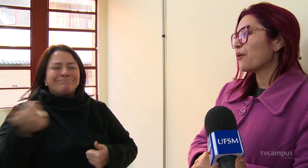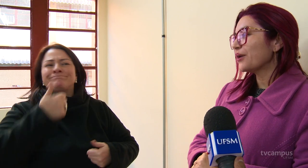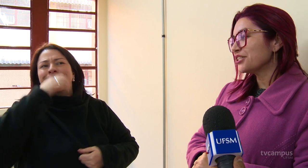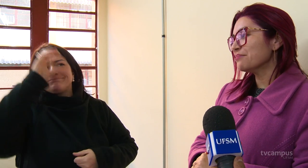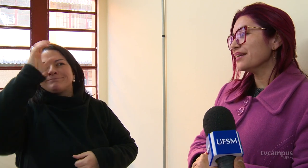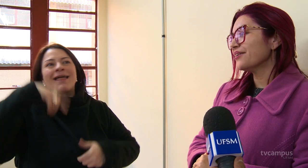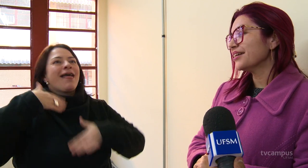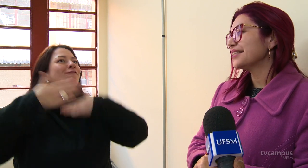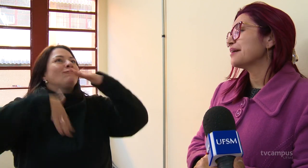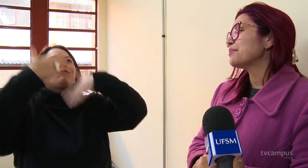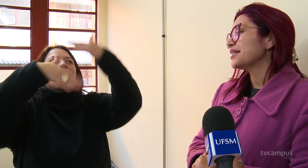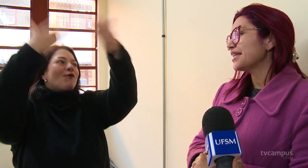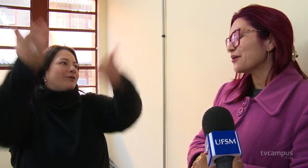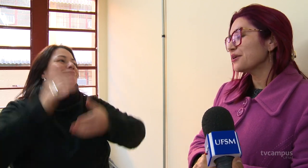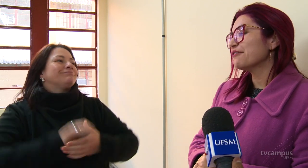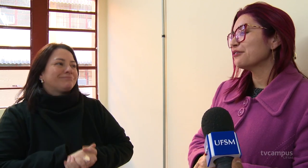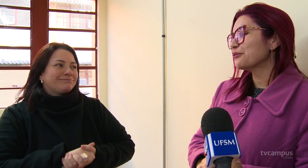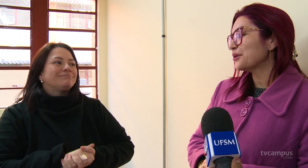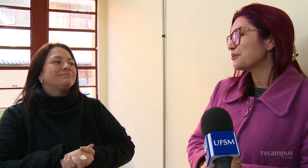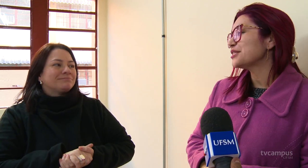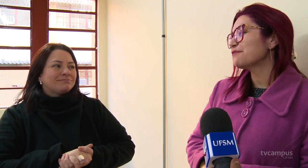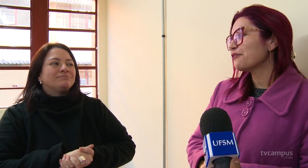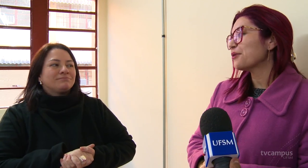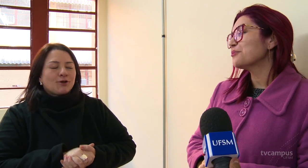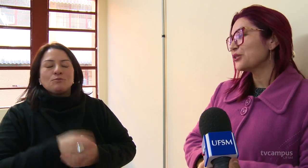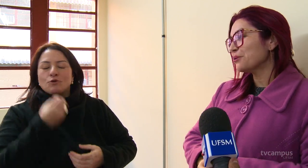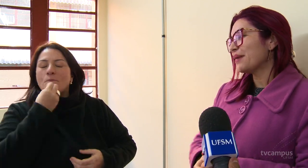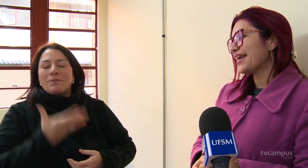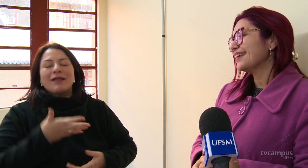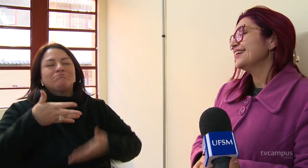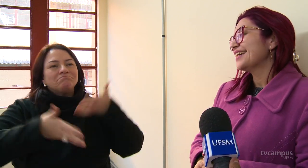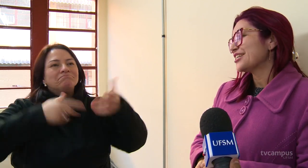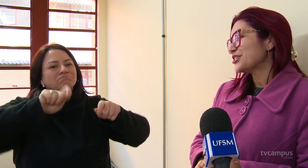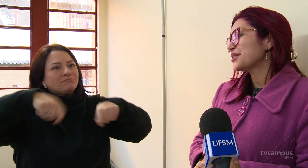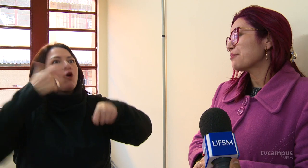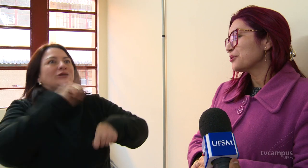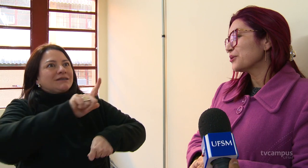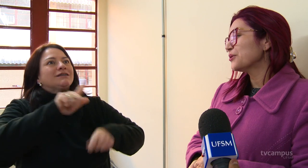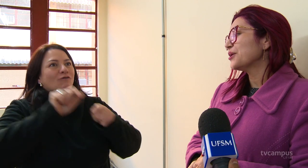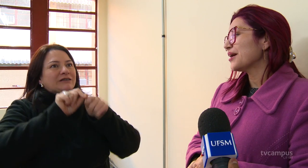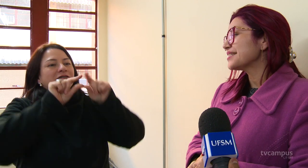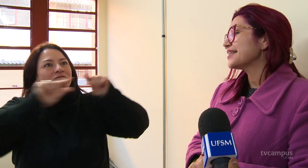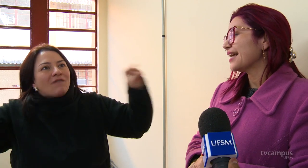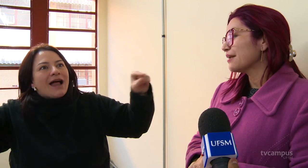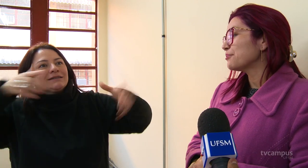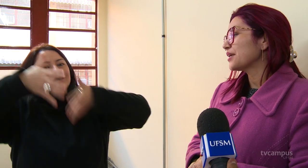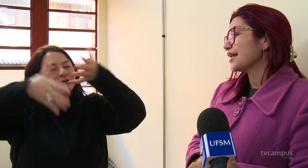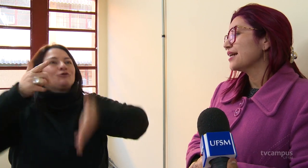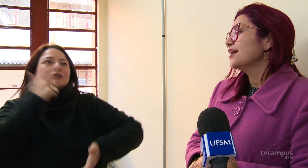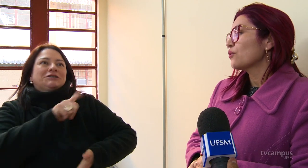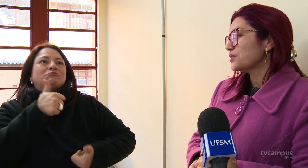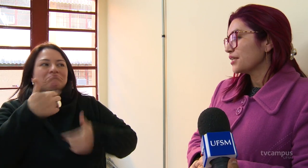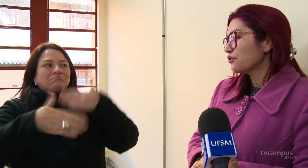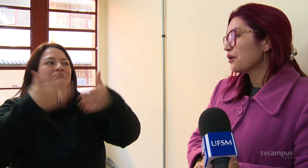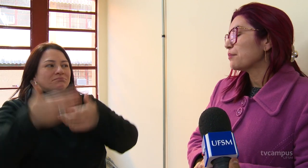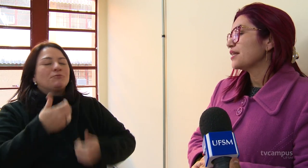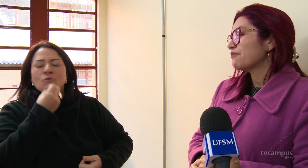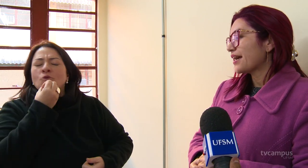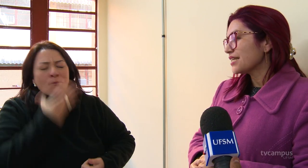ótima nota. Aprendeu e evoluiu, desenvolveu muito bem. A gente está muito orgulhosa dela, porque ela conseguiu aprender várias